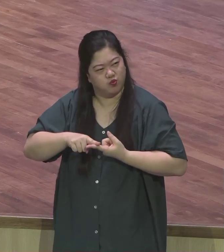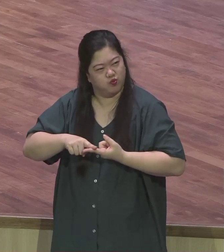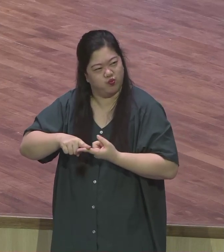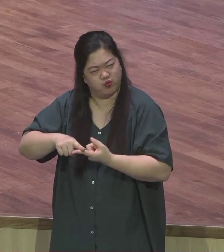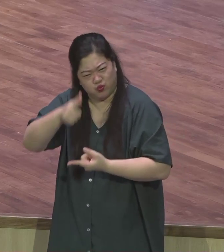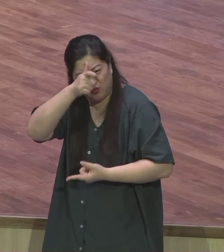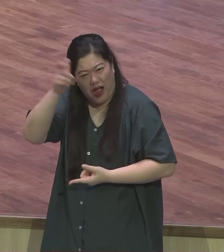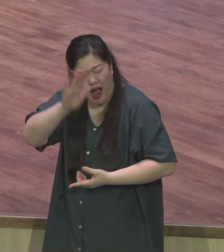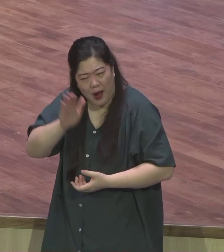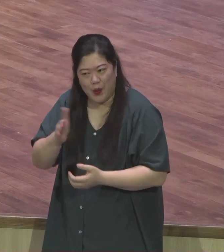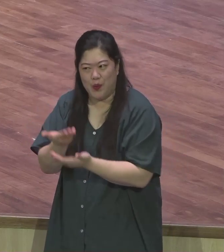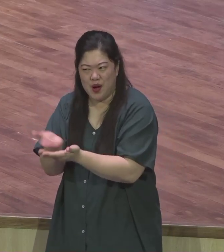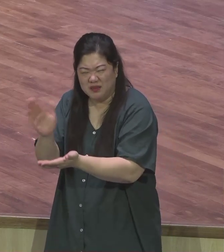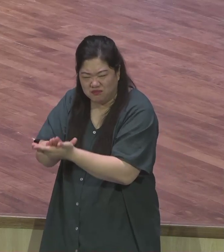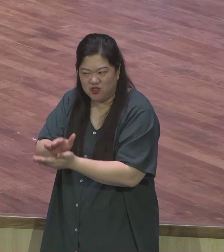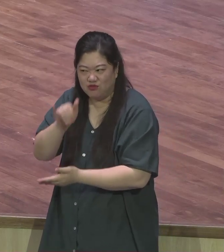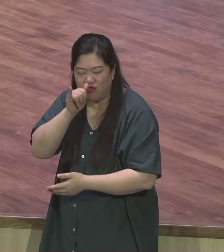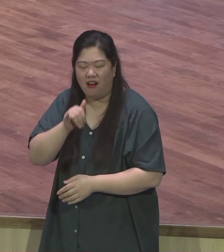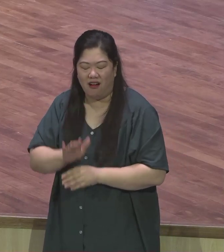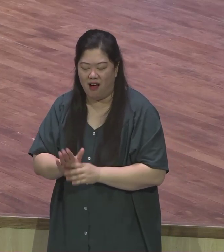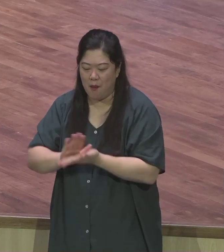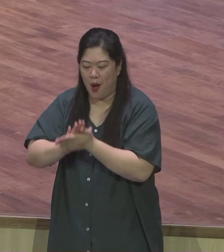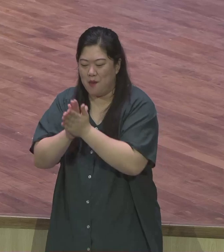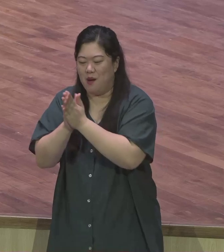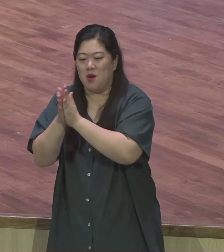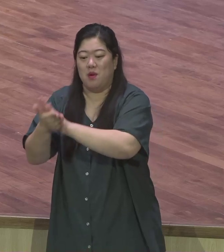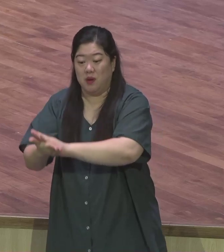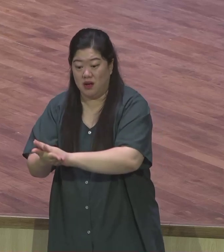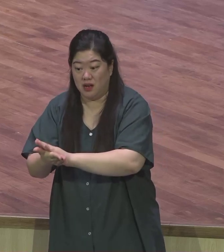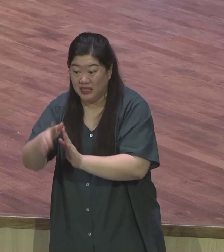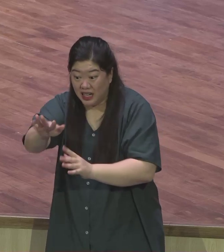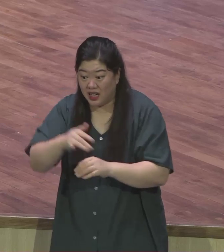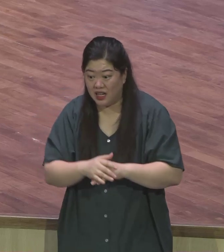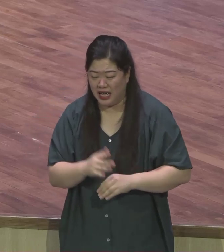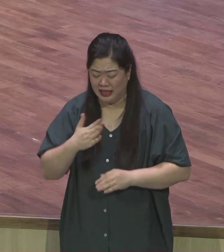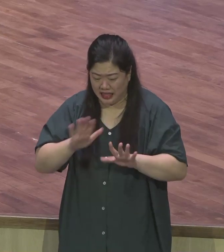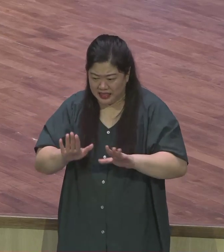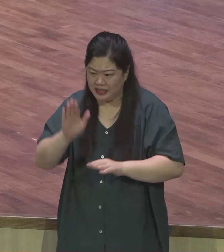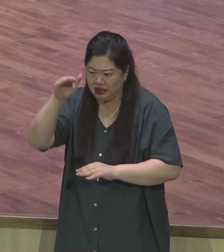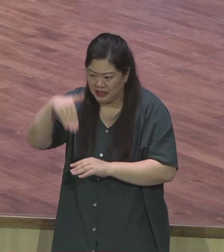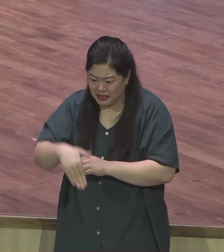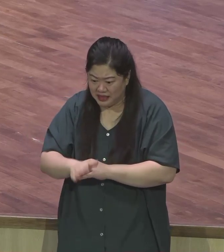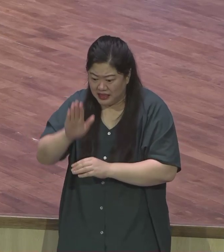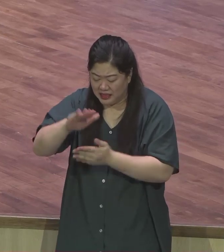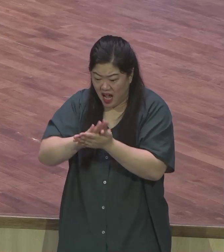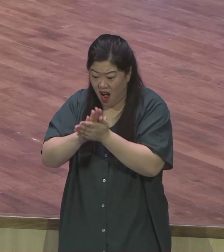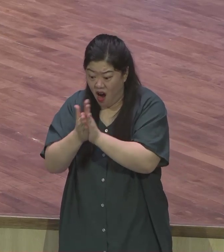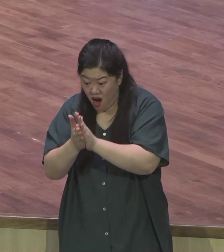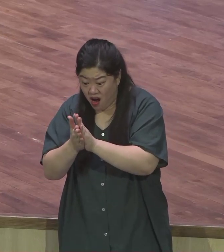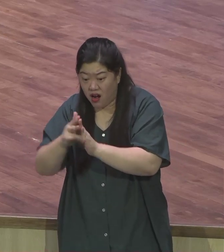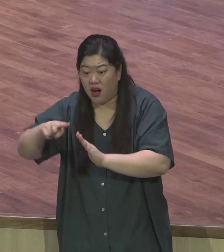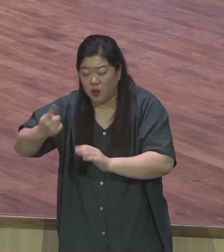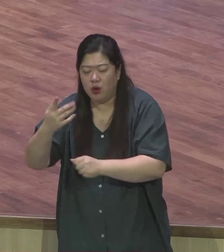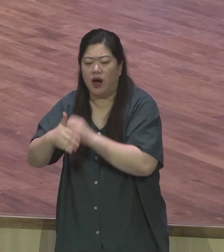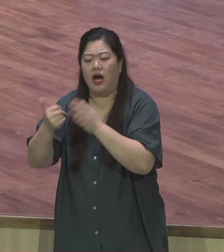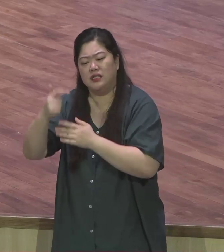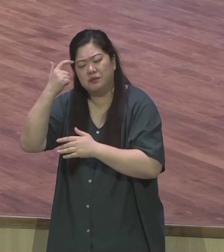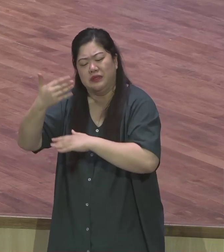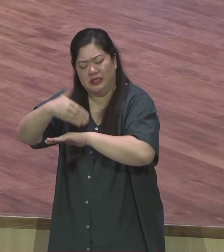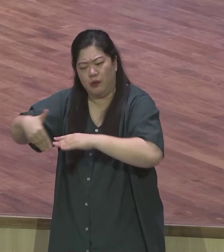선행조차도 하나님께서는 하나도 놓치지 않으신다라는 것입니다 냉수와 한 글씨라도 작은 자에게 한 것이 바로